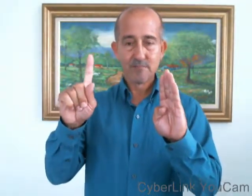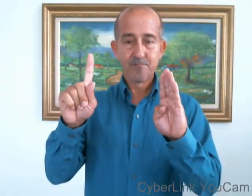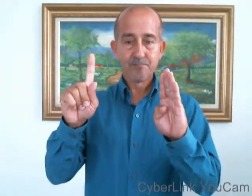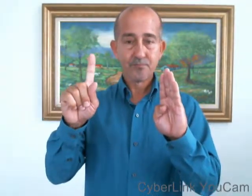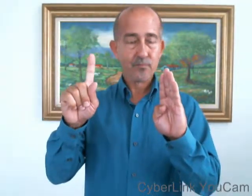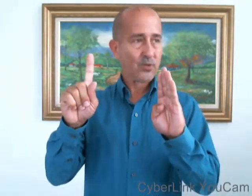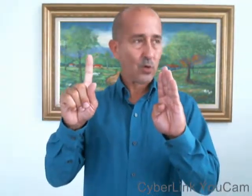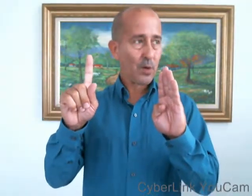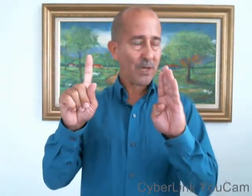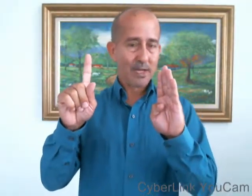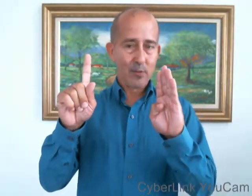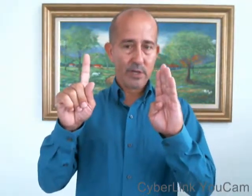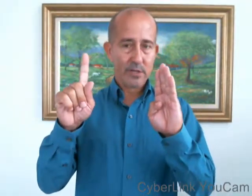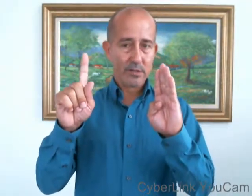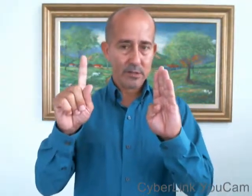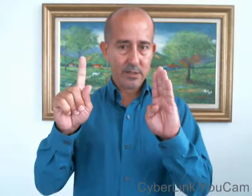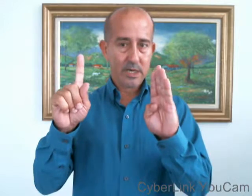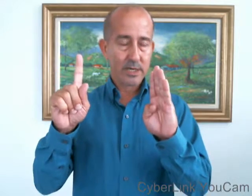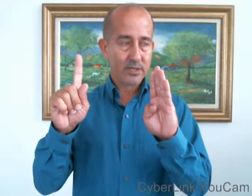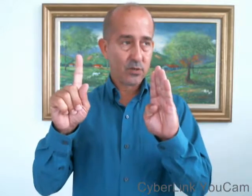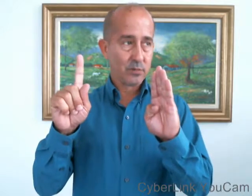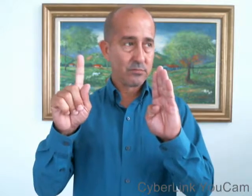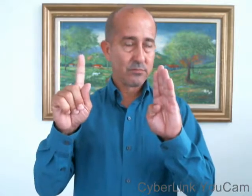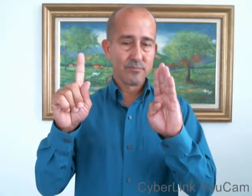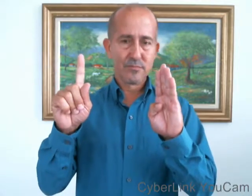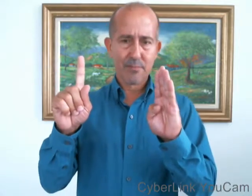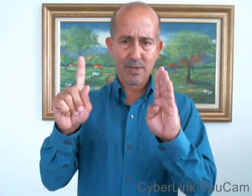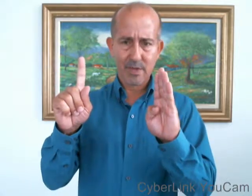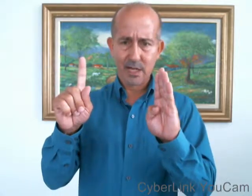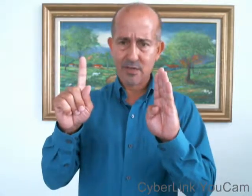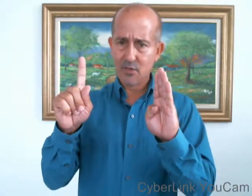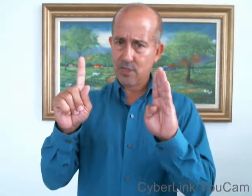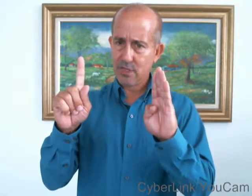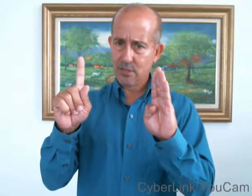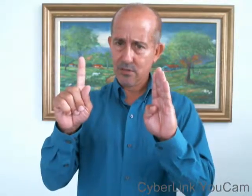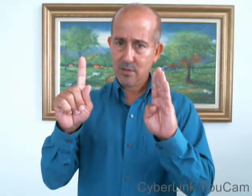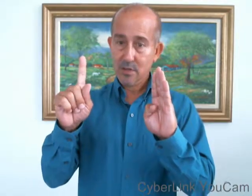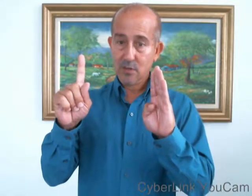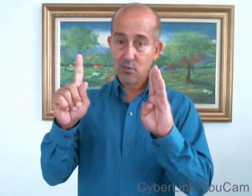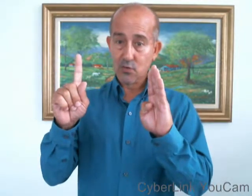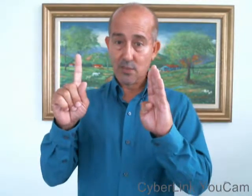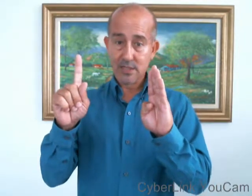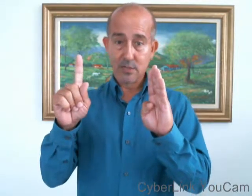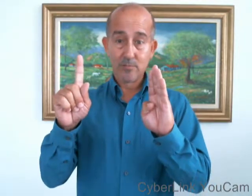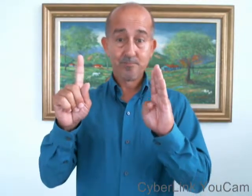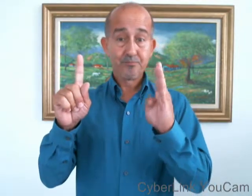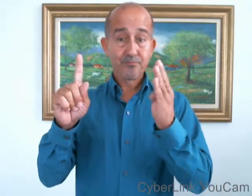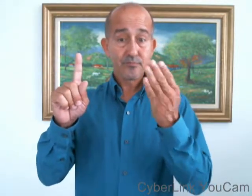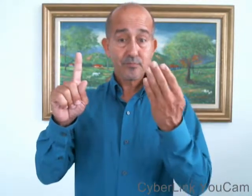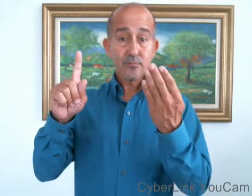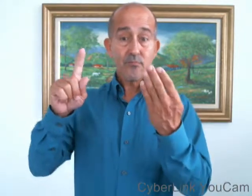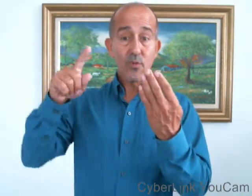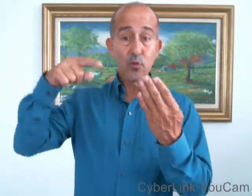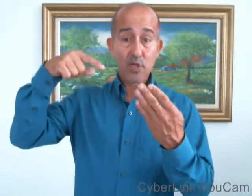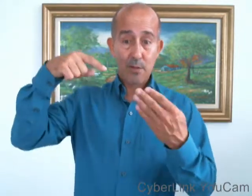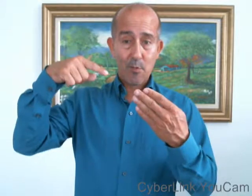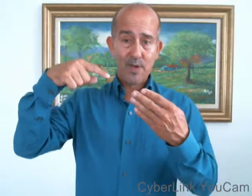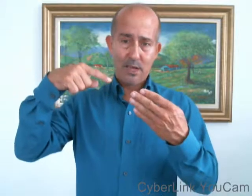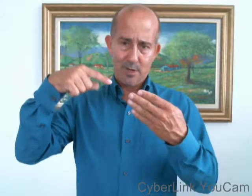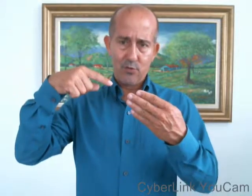eso lo explicamos en la lección, las primeras lecciones del curso básico, usted va a mover la mano